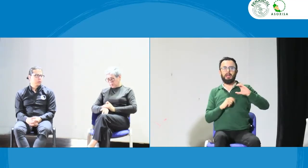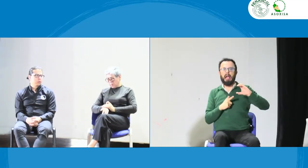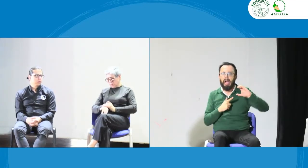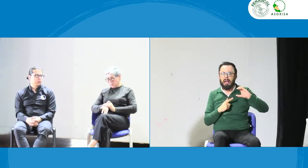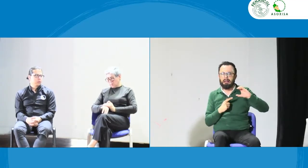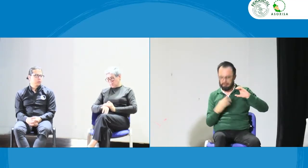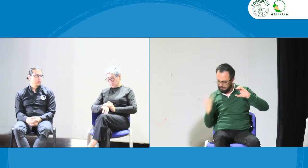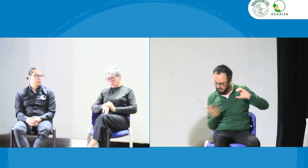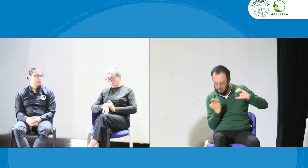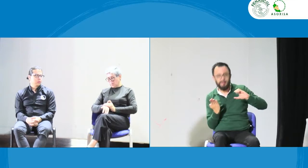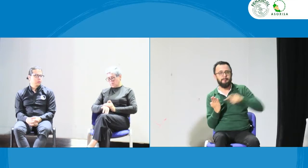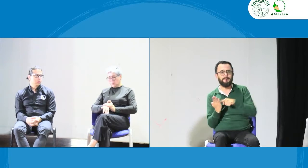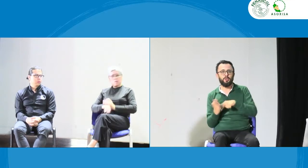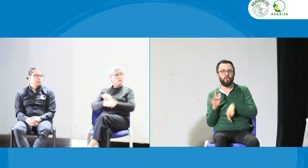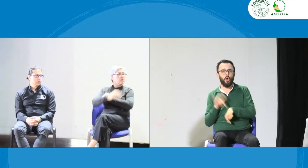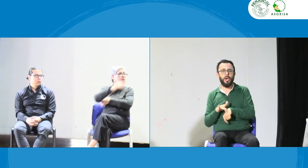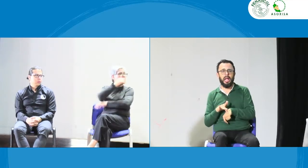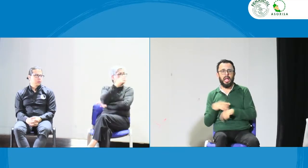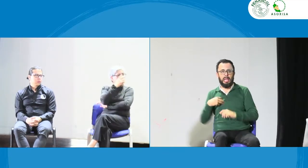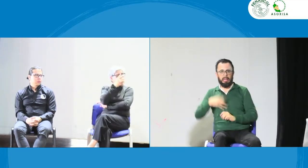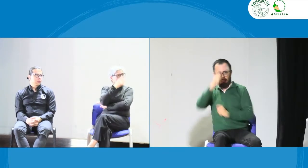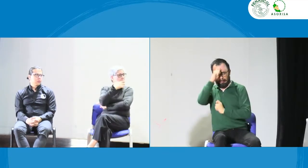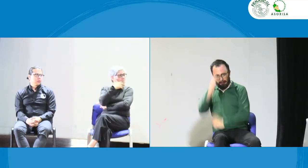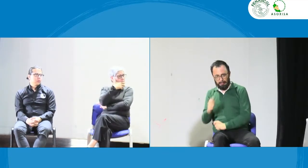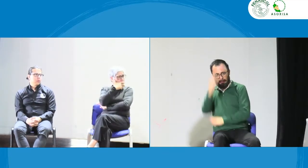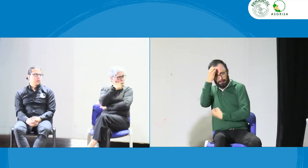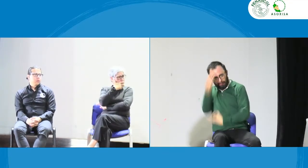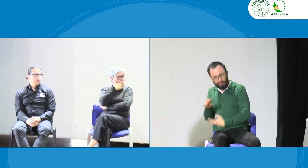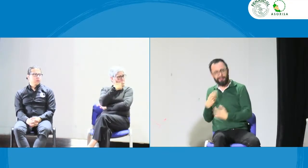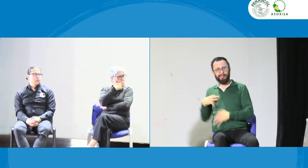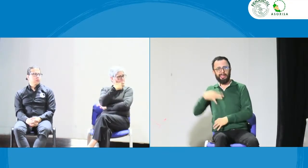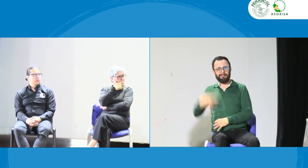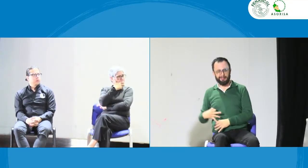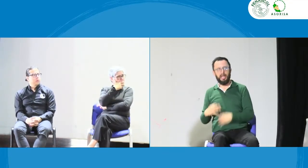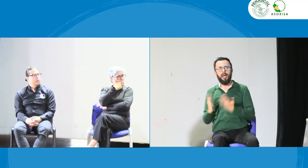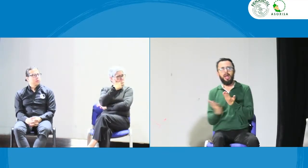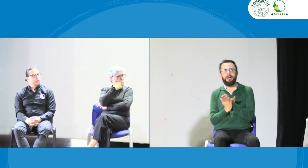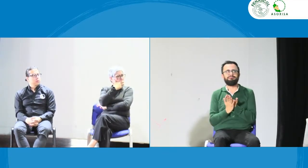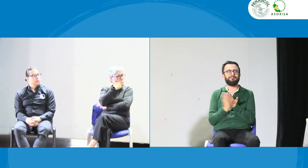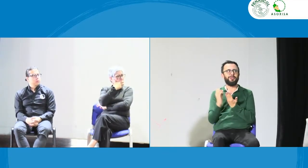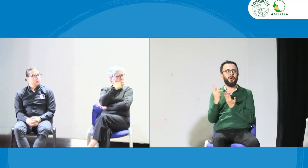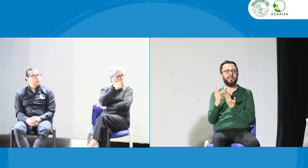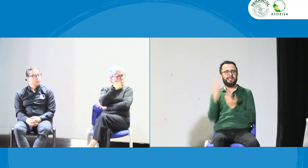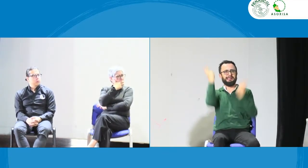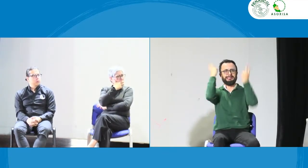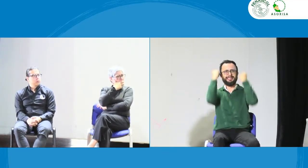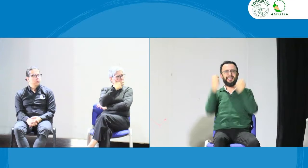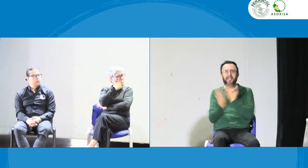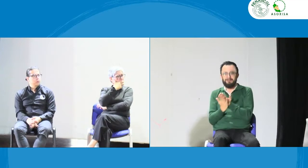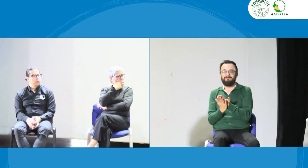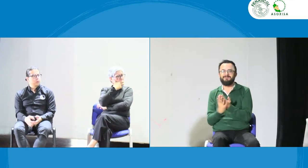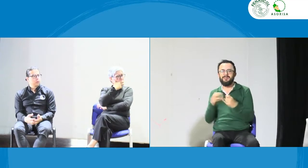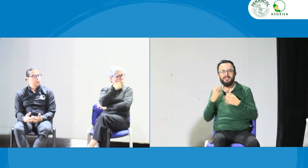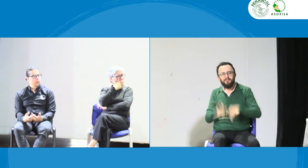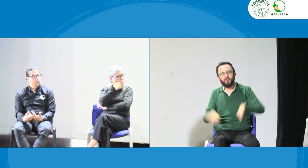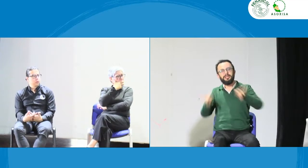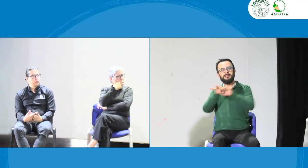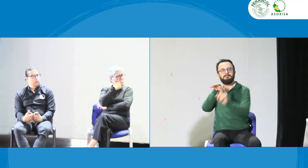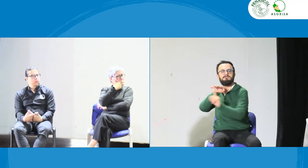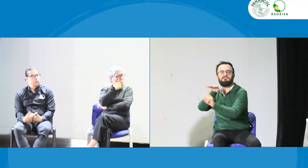diga, qué bien, ahí he tenido un trabajo como intérpretes y no voy a recibir una paga por ello, sino que también sepa que tiene, que puede ser algunos aspectos